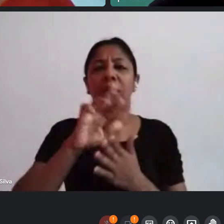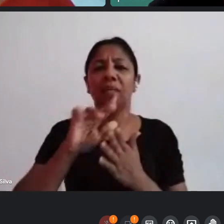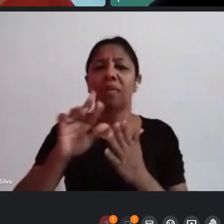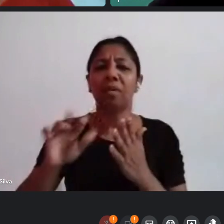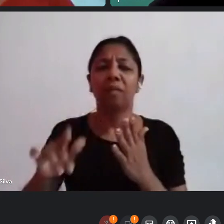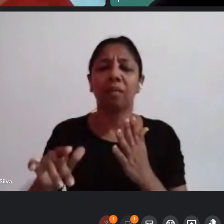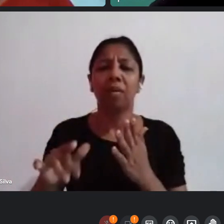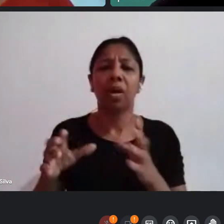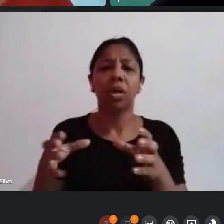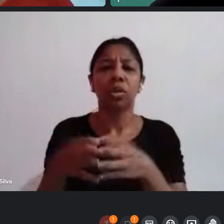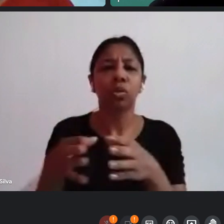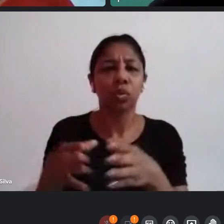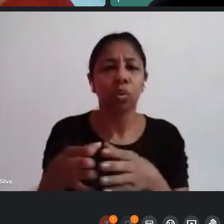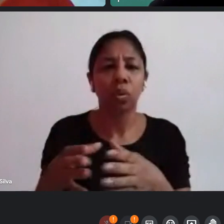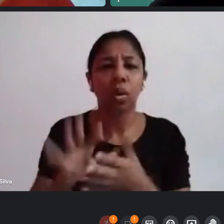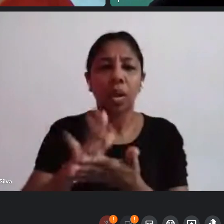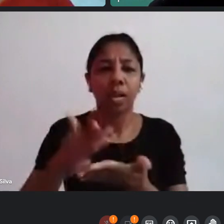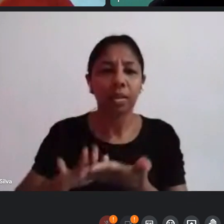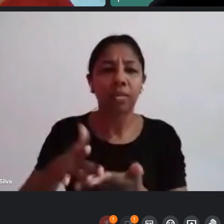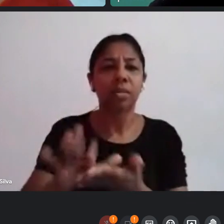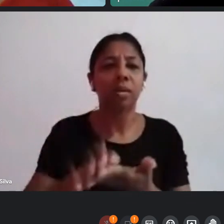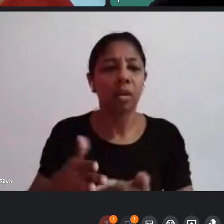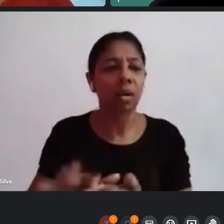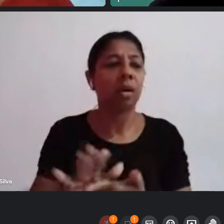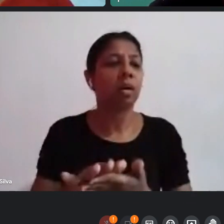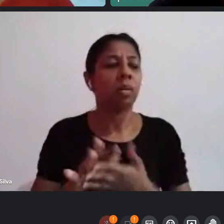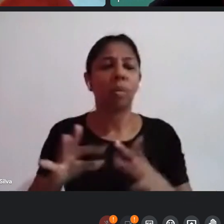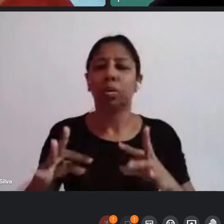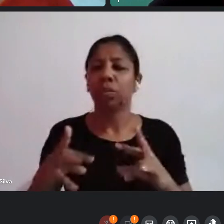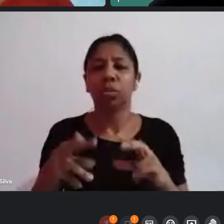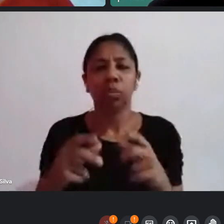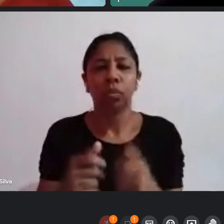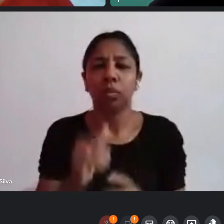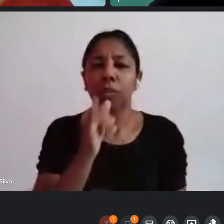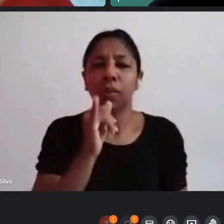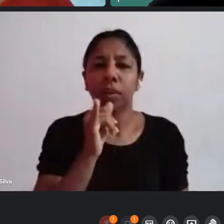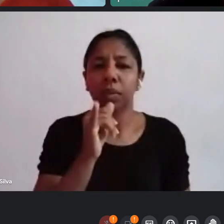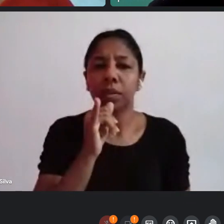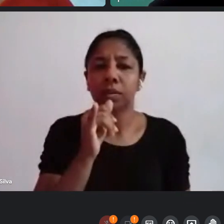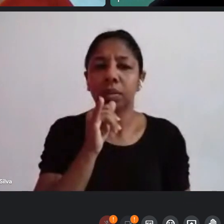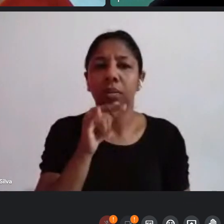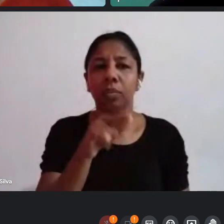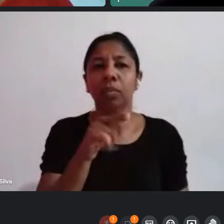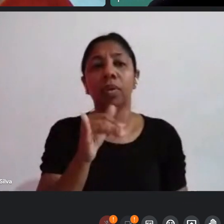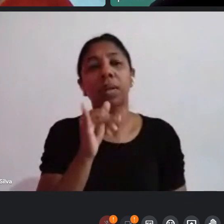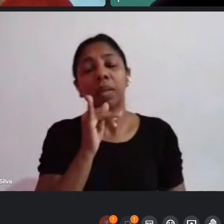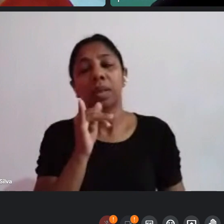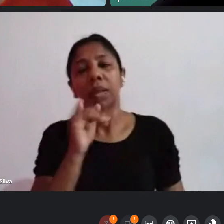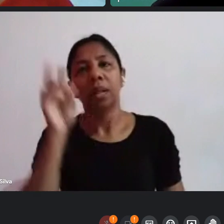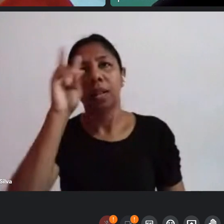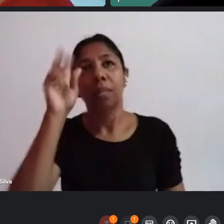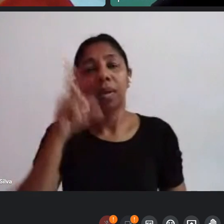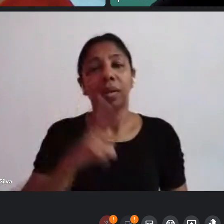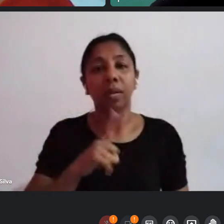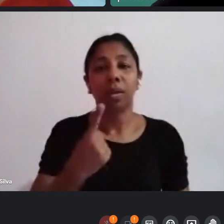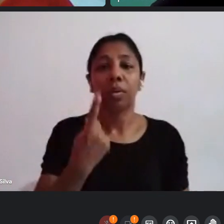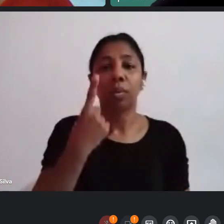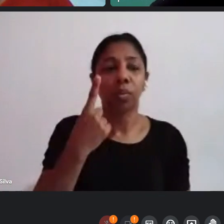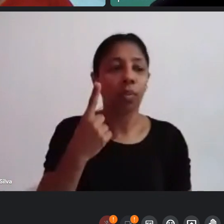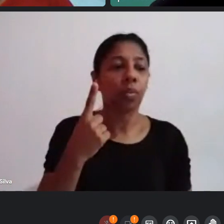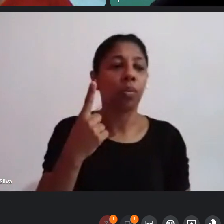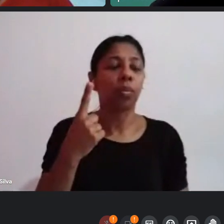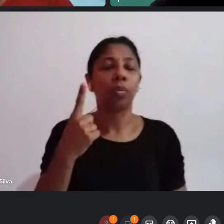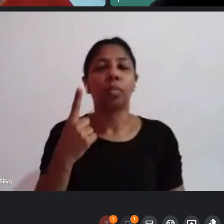lucarino melé né todo isso por exemplo a banda de siri eu me lembrei que tem um doc feito por Carlos Tourinho